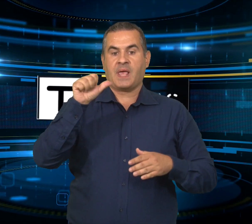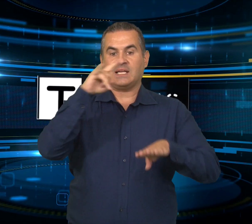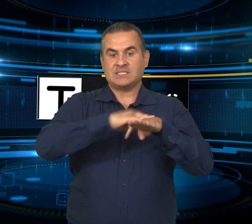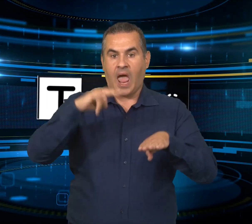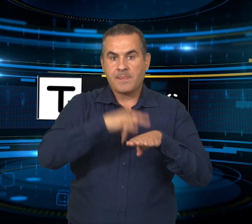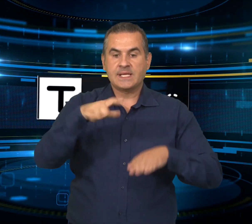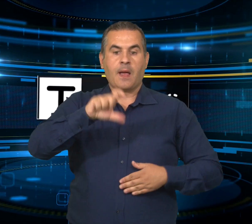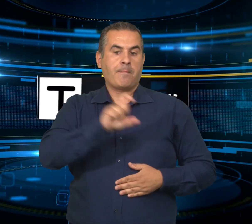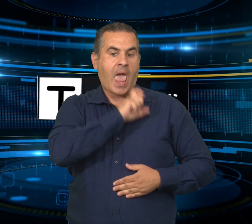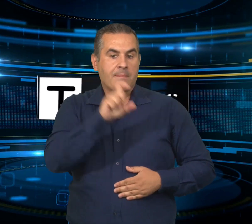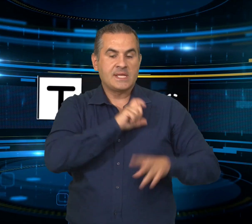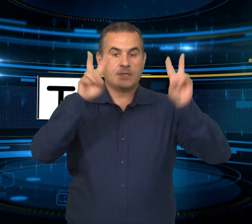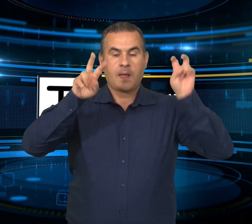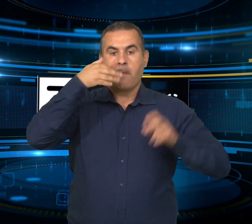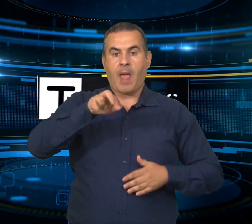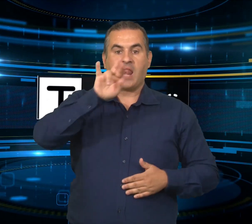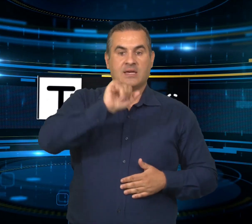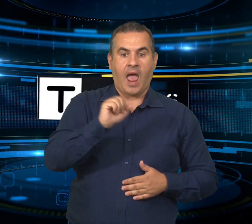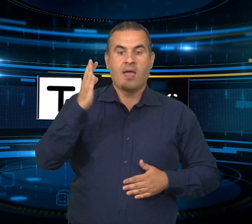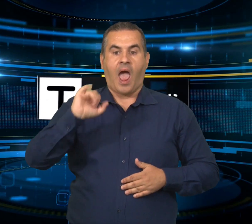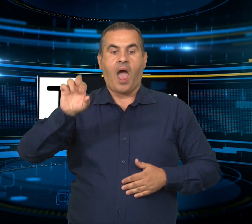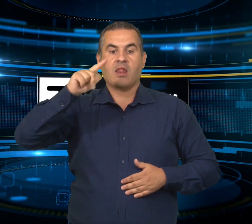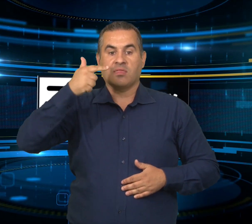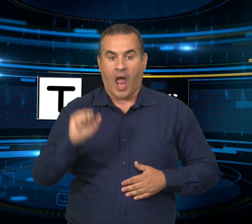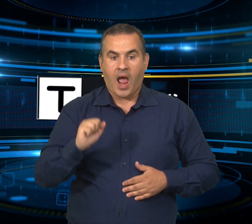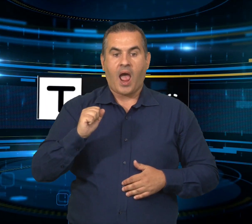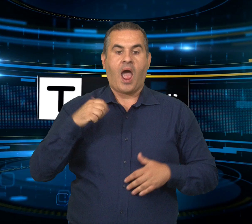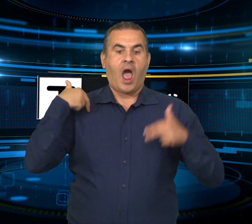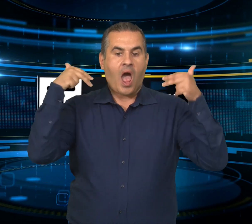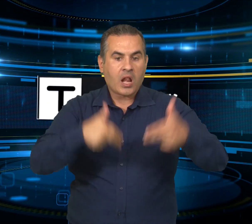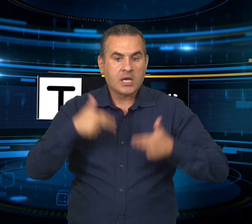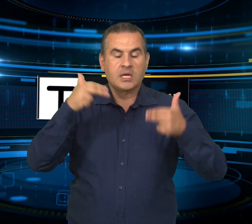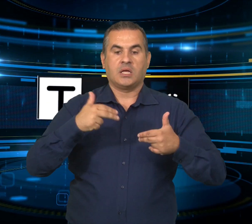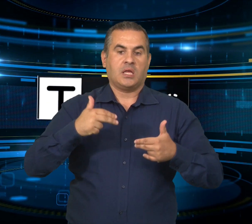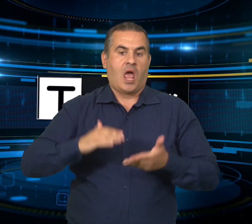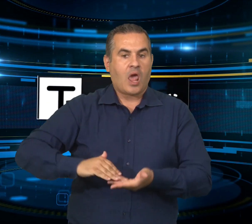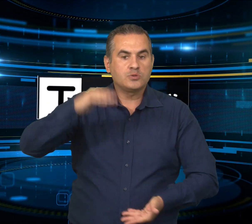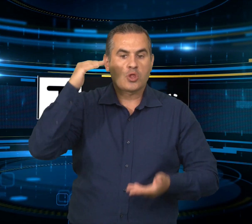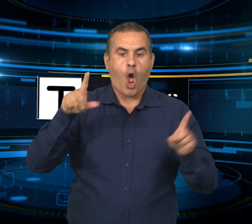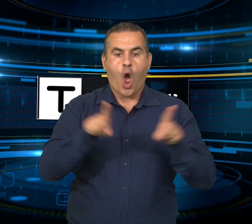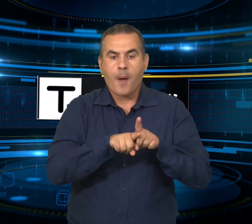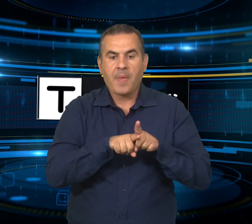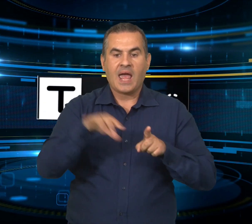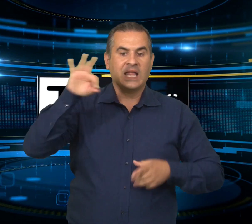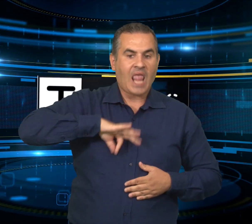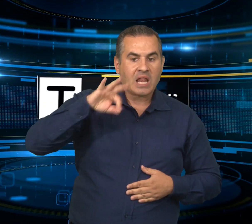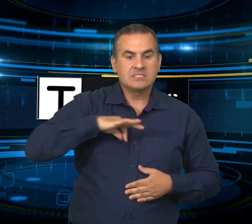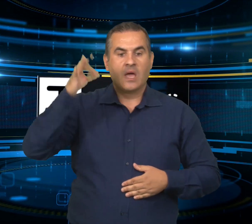sera a Siligo nella piazza che porta il nome dell'artista il premio ha celebrato l'evento che come sempre mette insieme il spettacolo musicale e cerimonia di